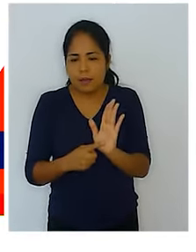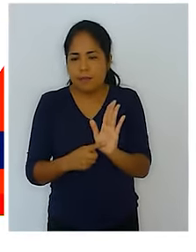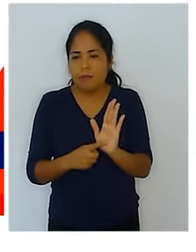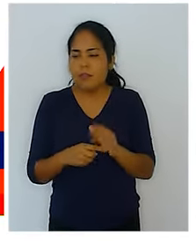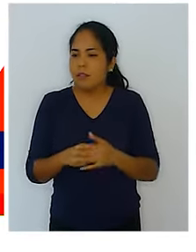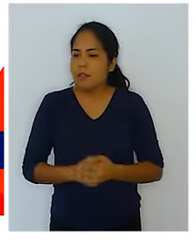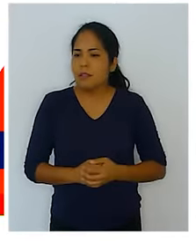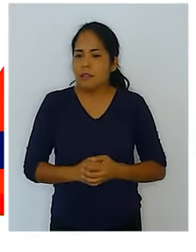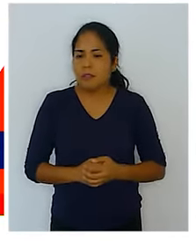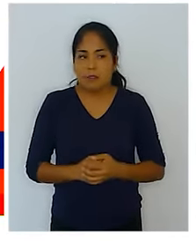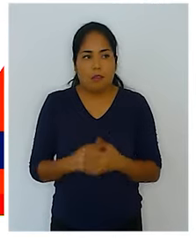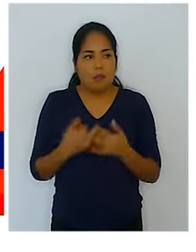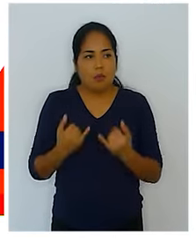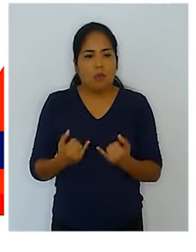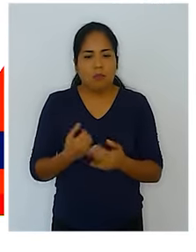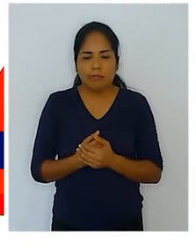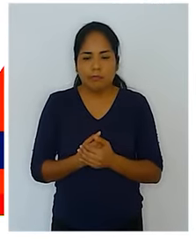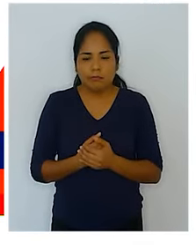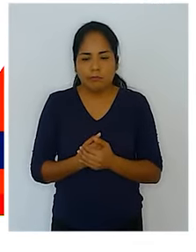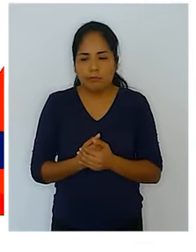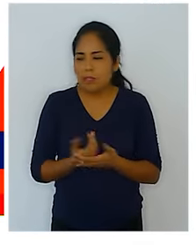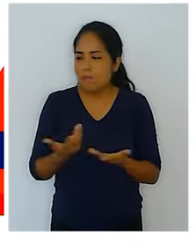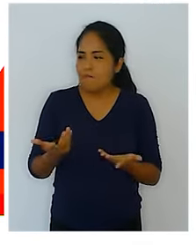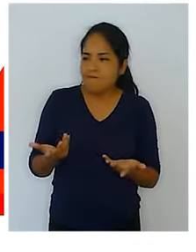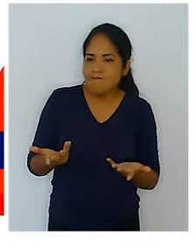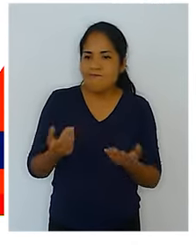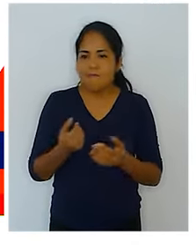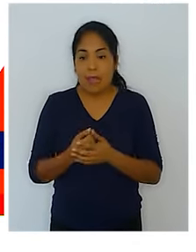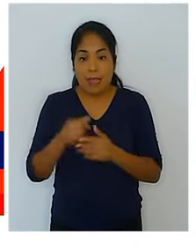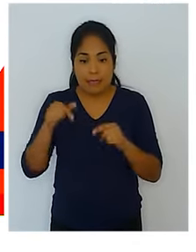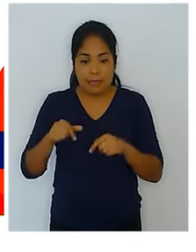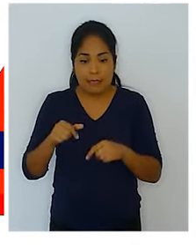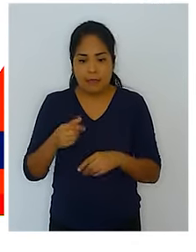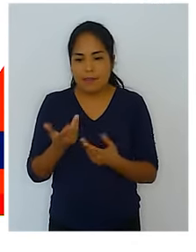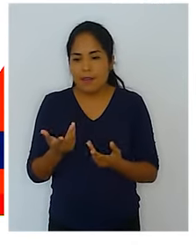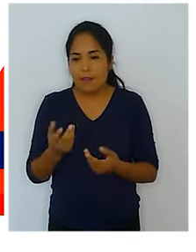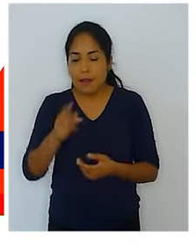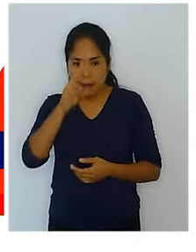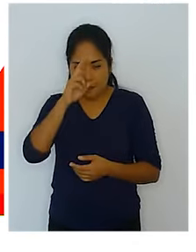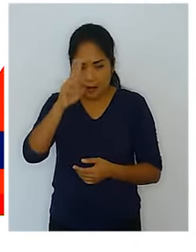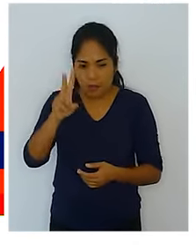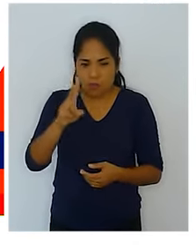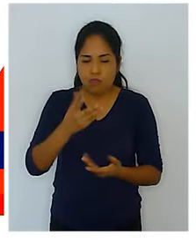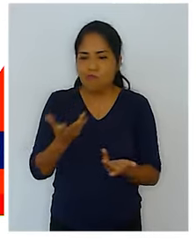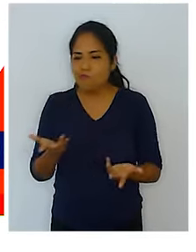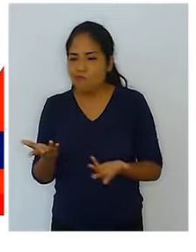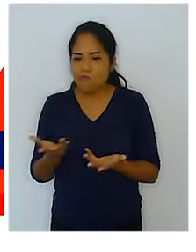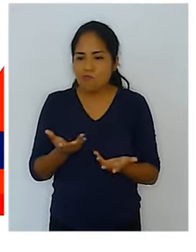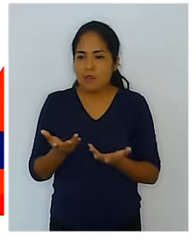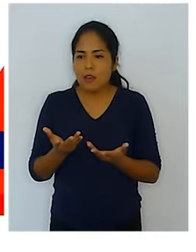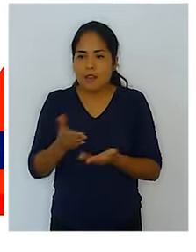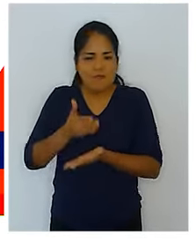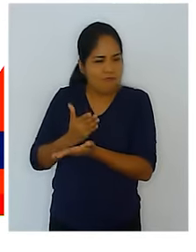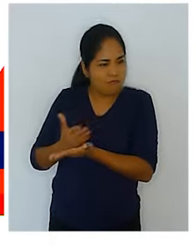posición que de ninguna manera se va a permitir que se aplique en nuestro país algún criterio